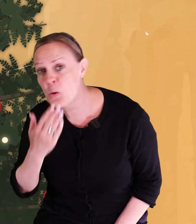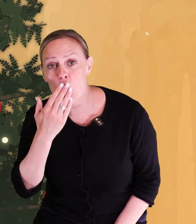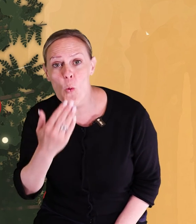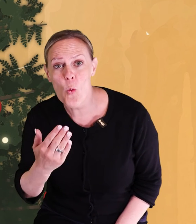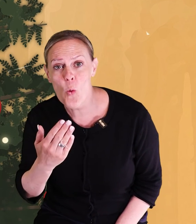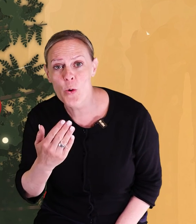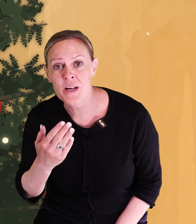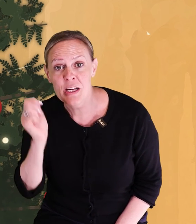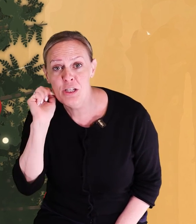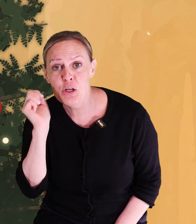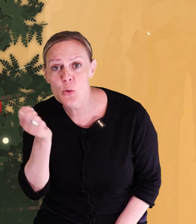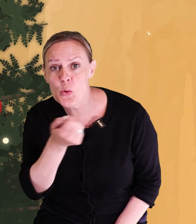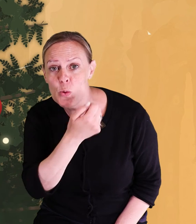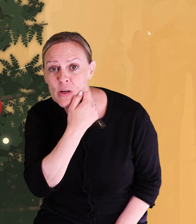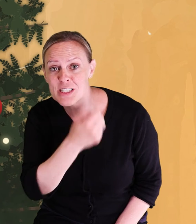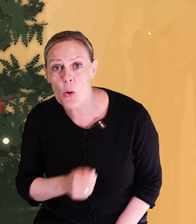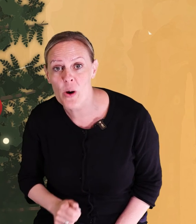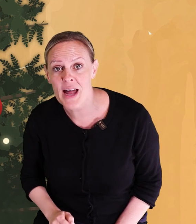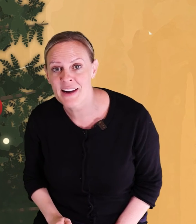Svante, jul, står där.